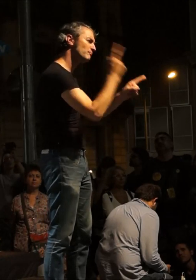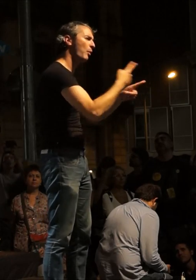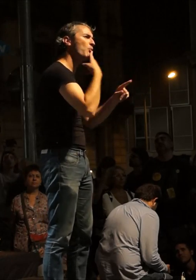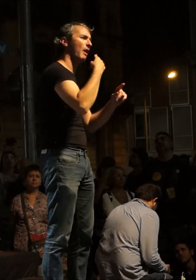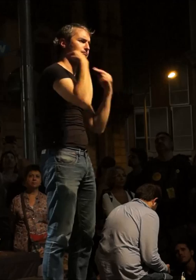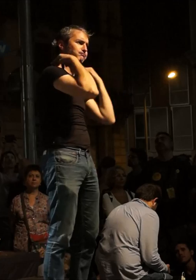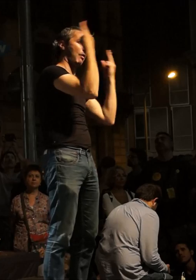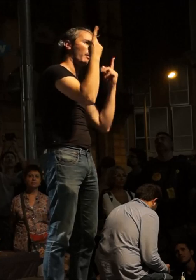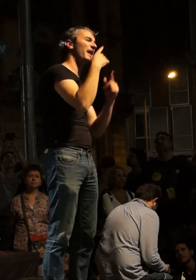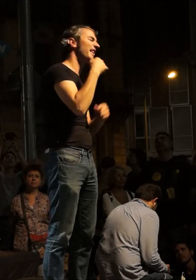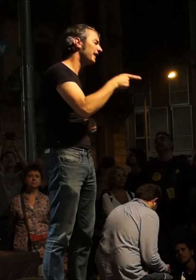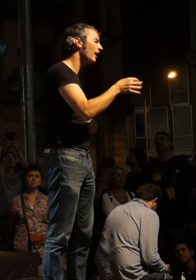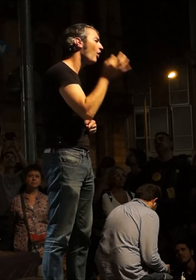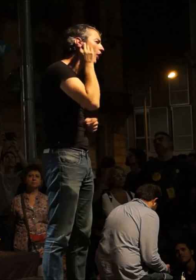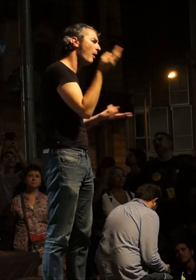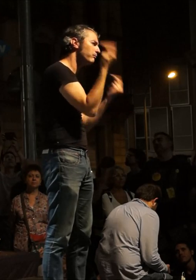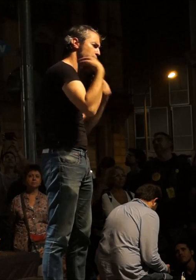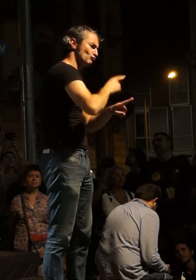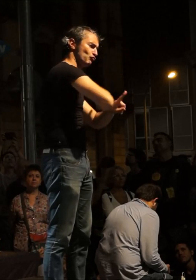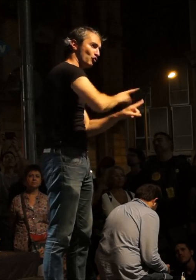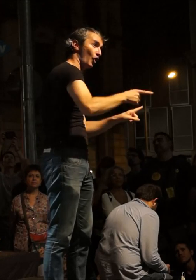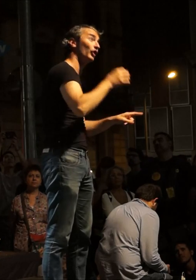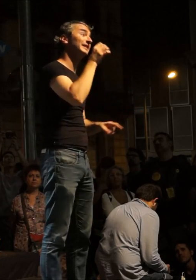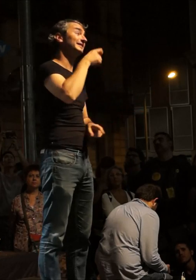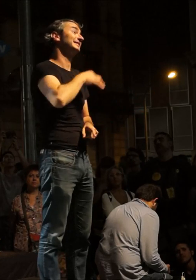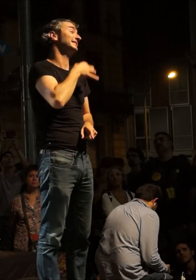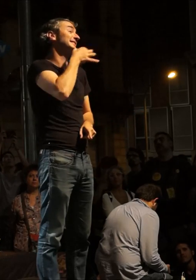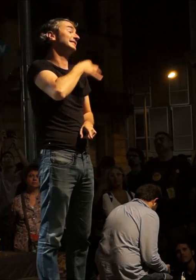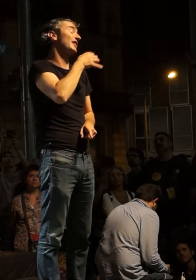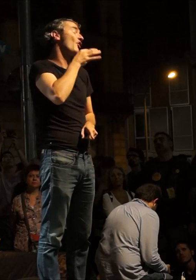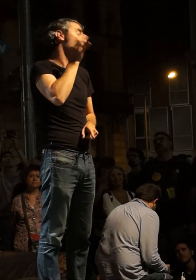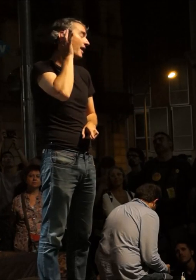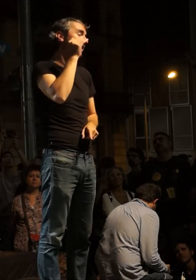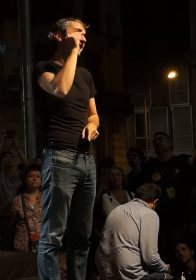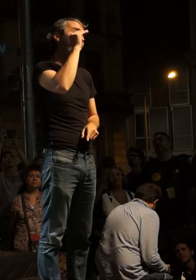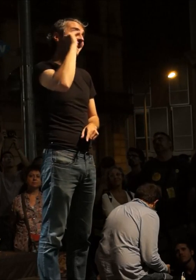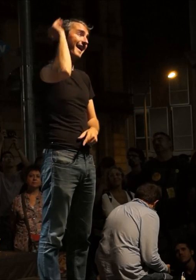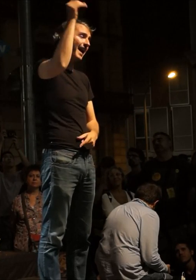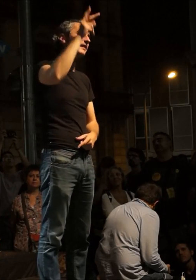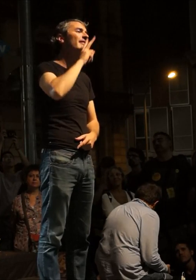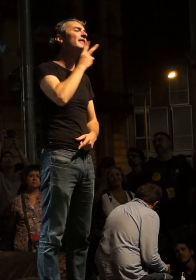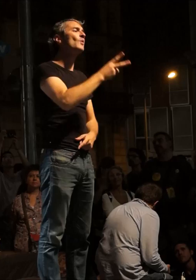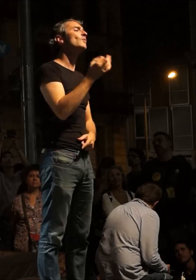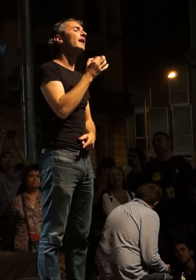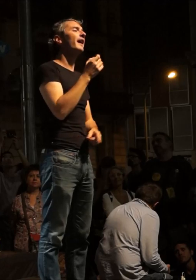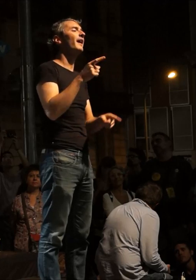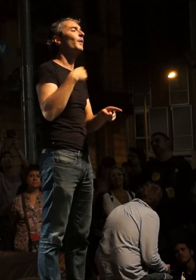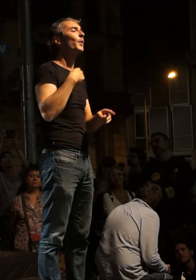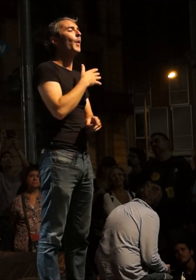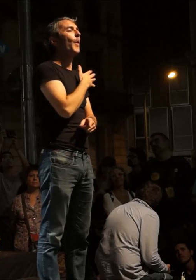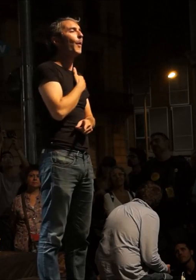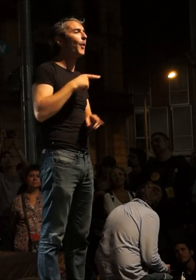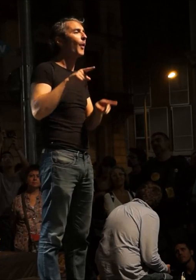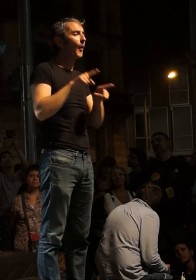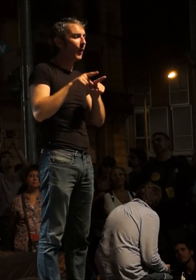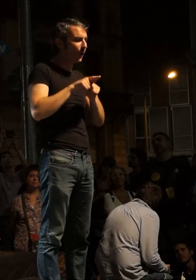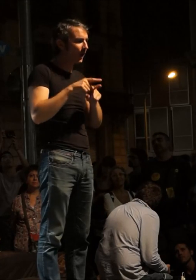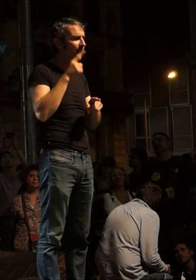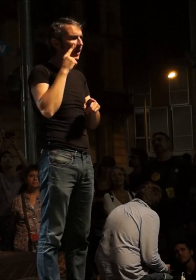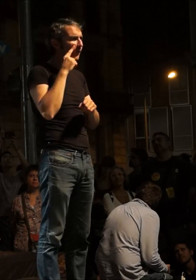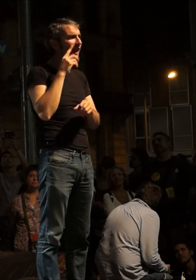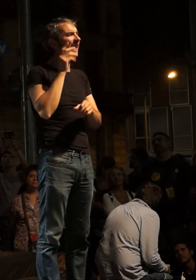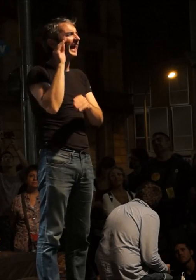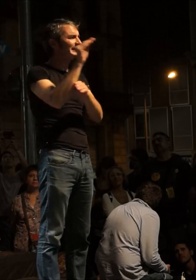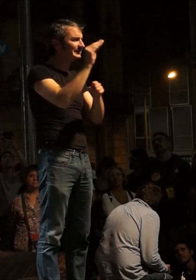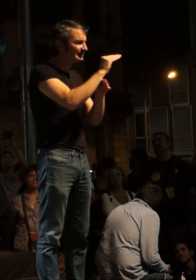i a no ser dones submisses la senyora Gran del Tercer Segona resulta que sap que el senya li cau al mig del